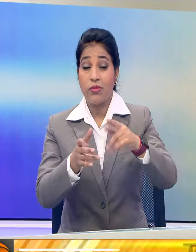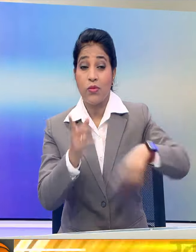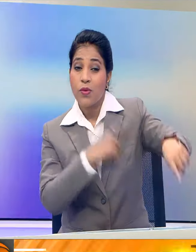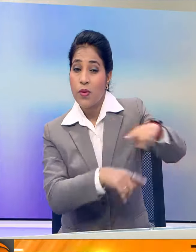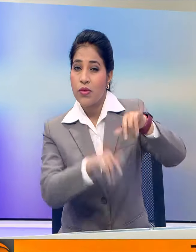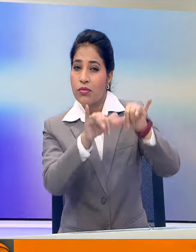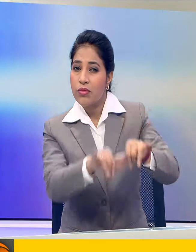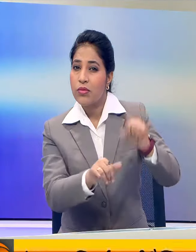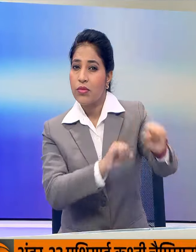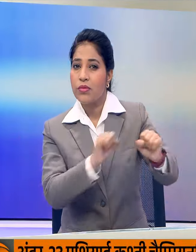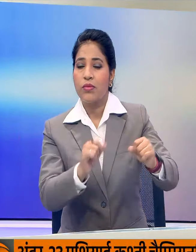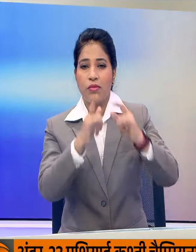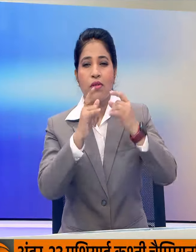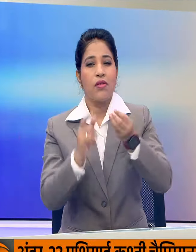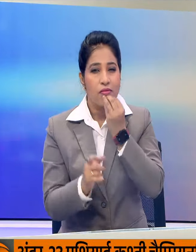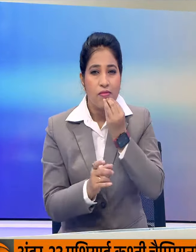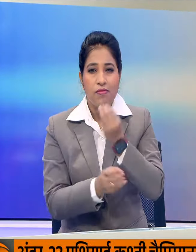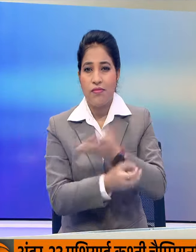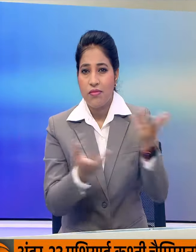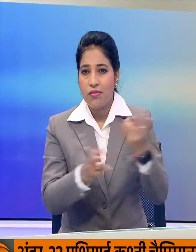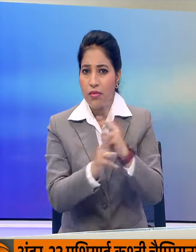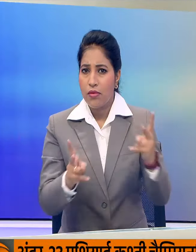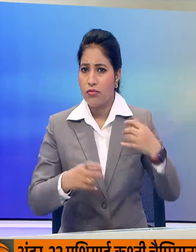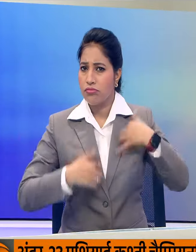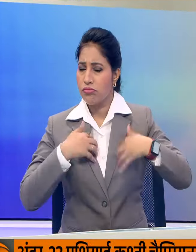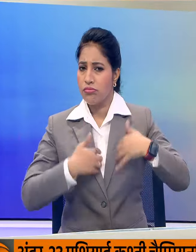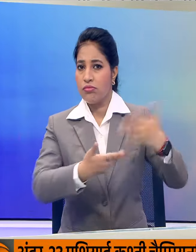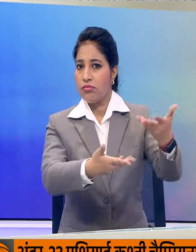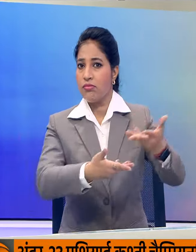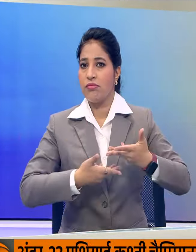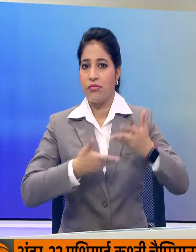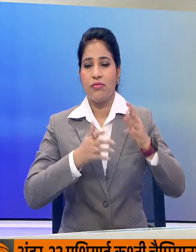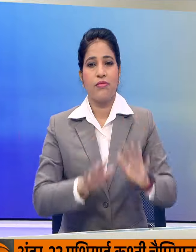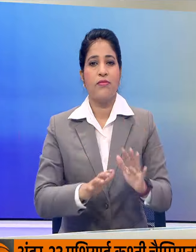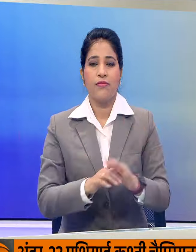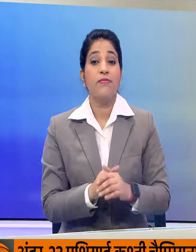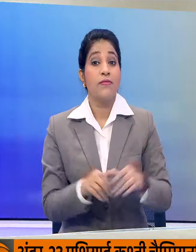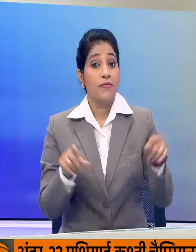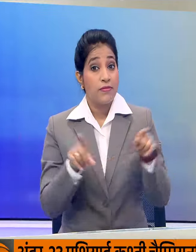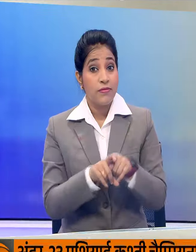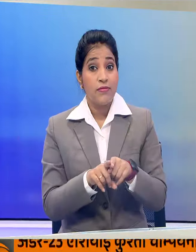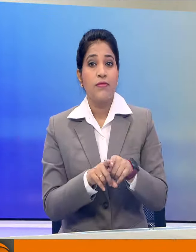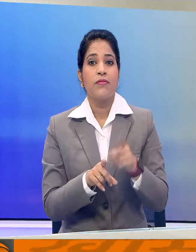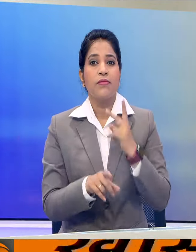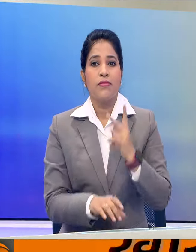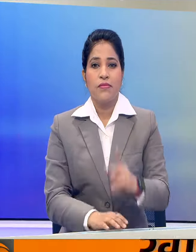लोग और लंगर कमीटियां ने जोर शोर से स्वागत कर रहे हैं